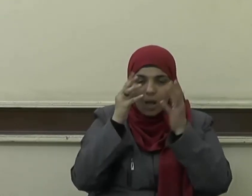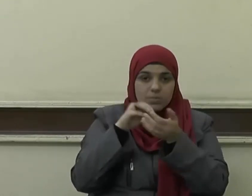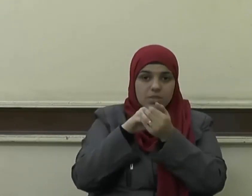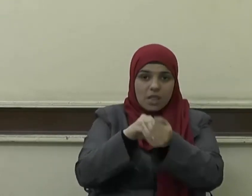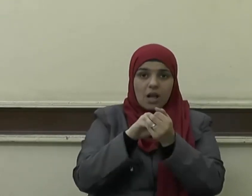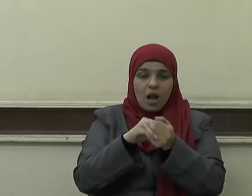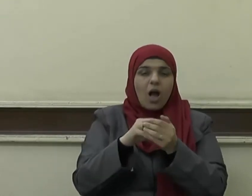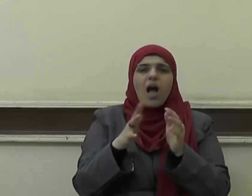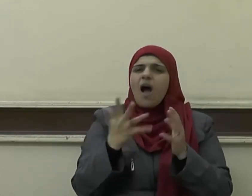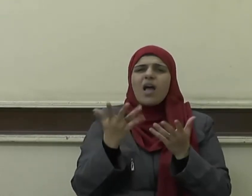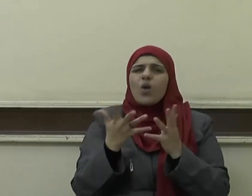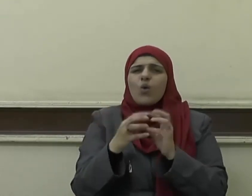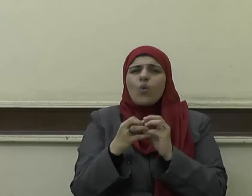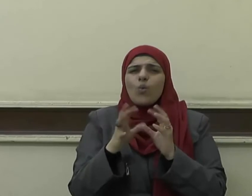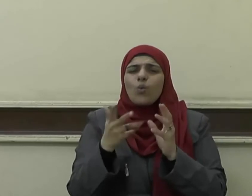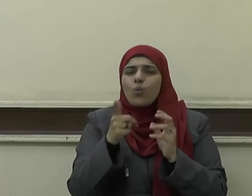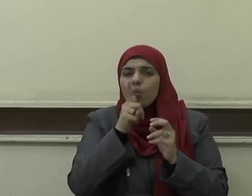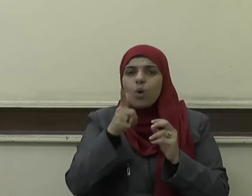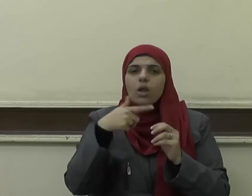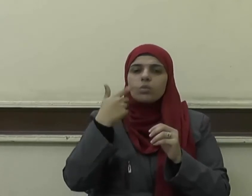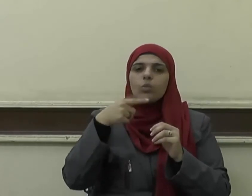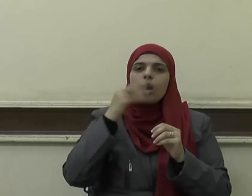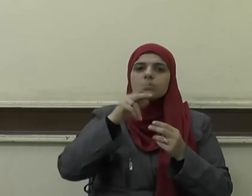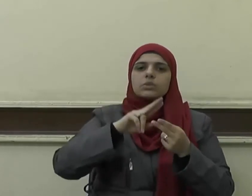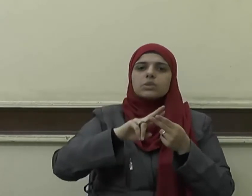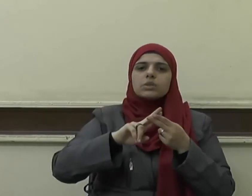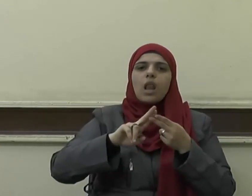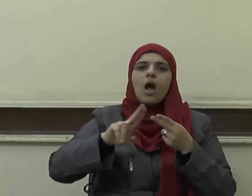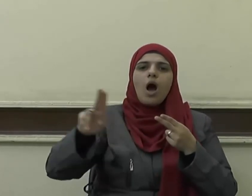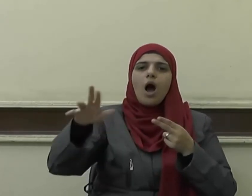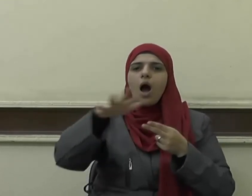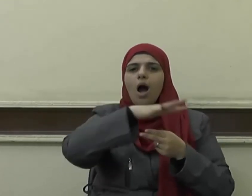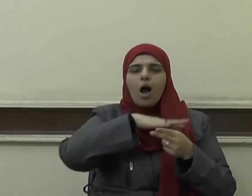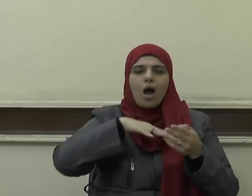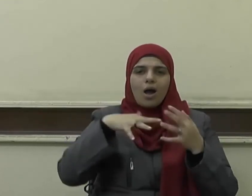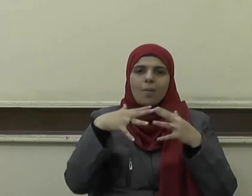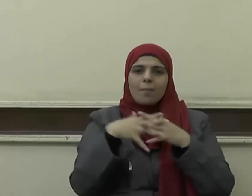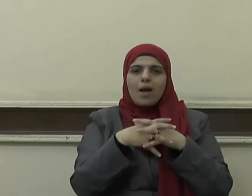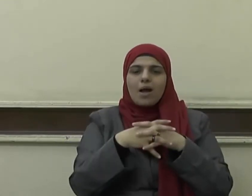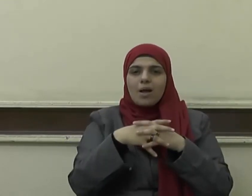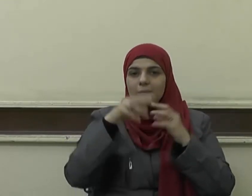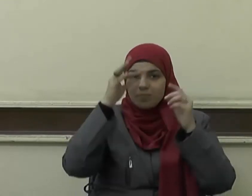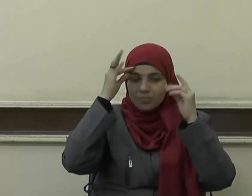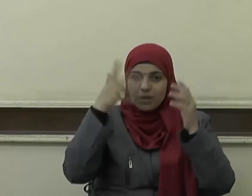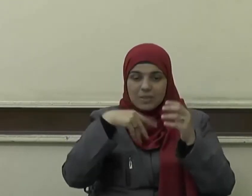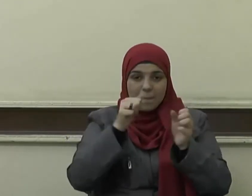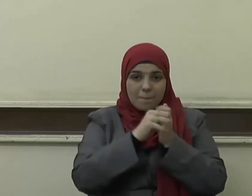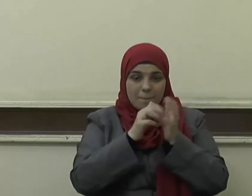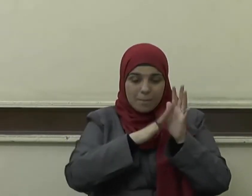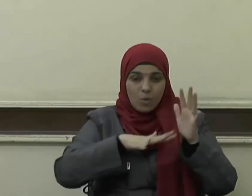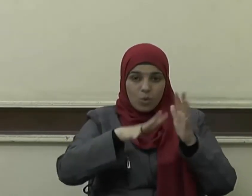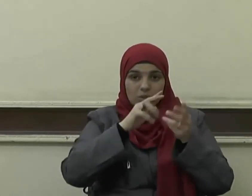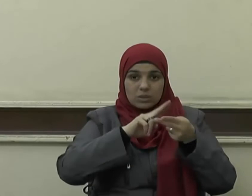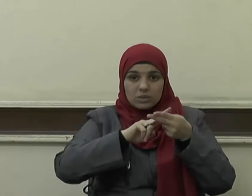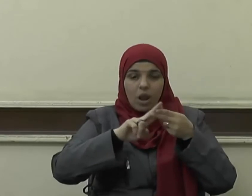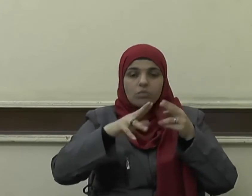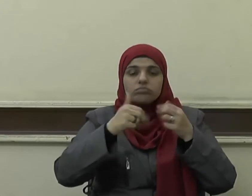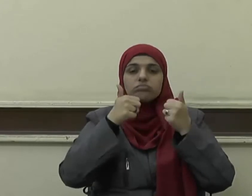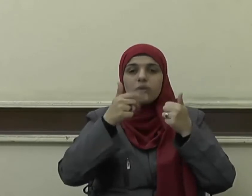والصدقة قالوا بلى قال صلاح ذات البين فإن فساد ذات البين هي الحالقة